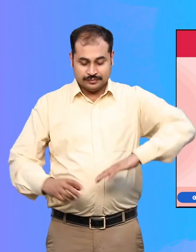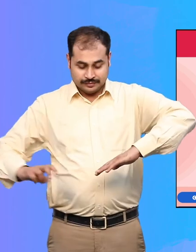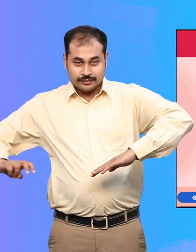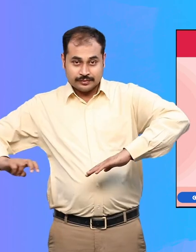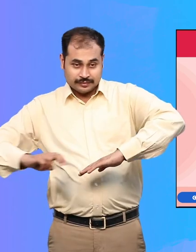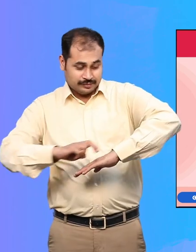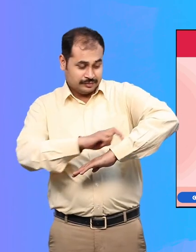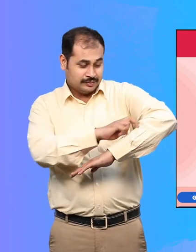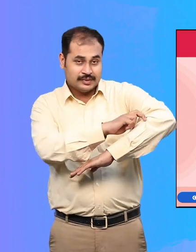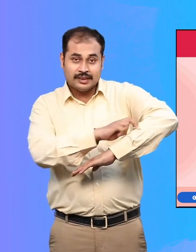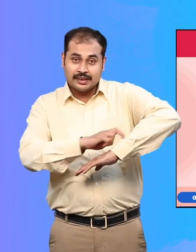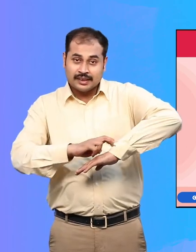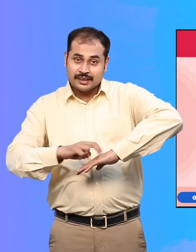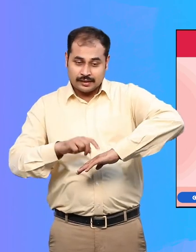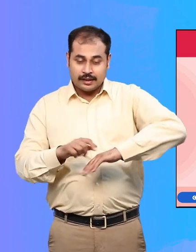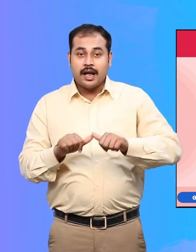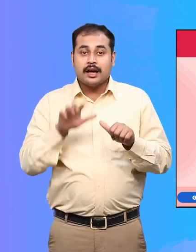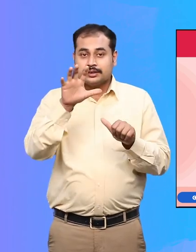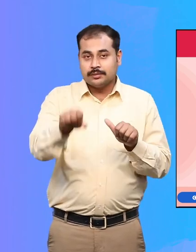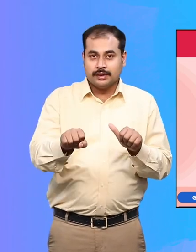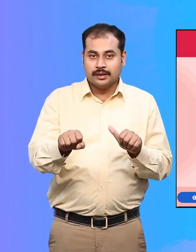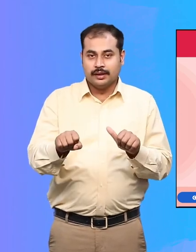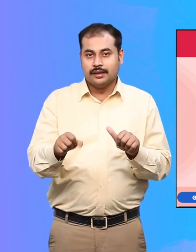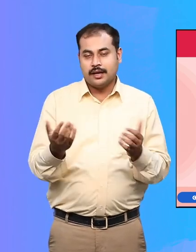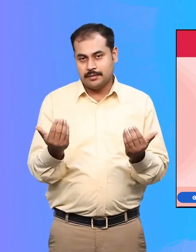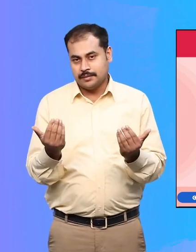Accessible Axis, Ramp, Entrance